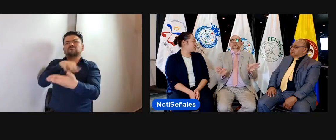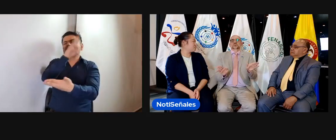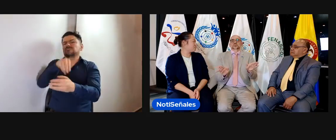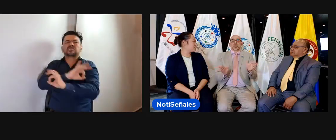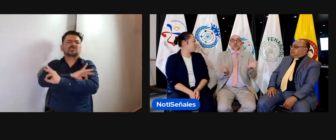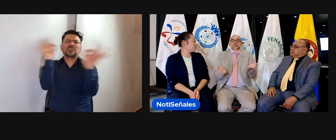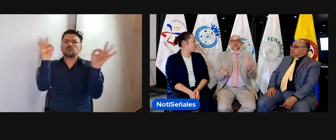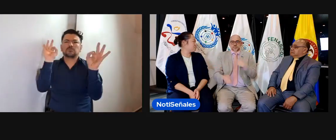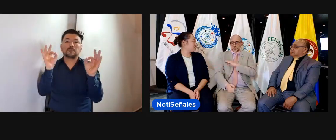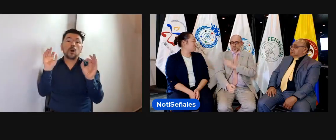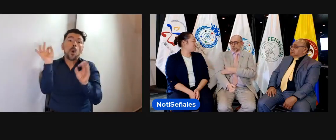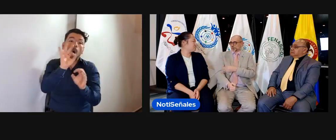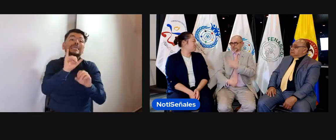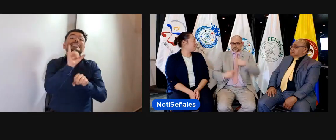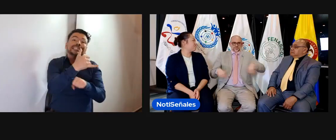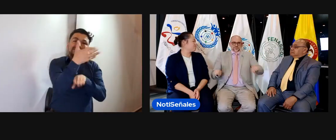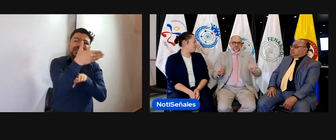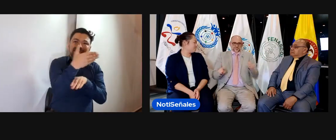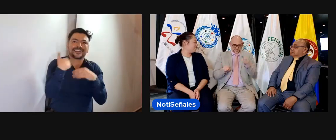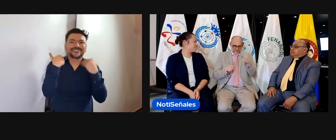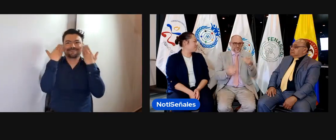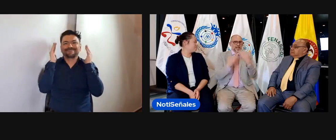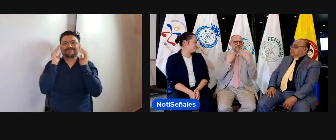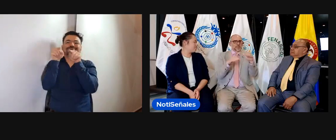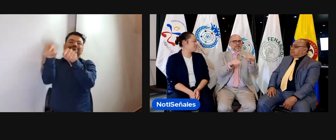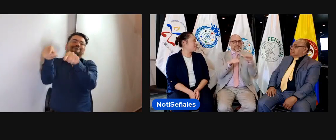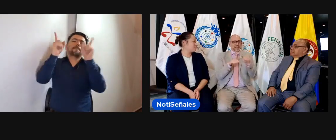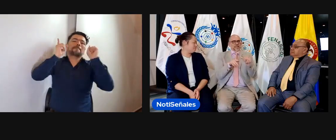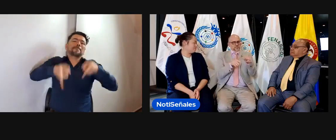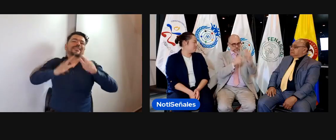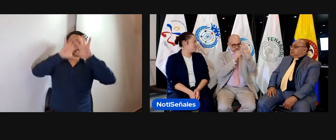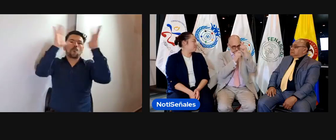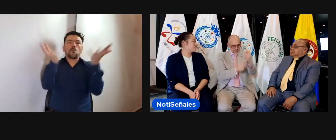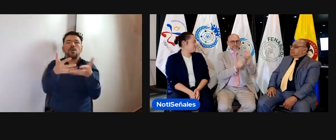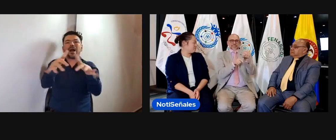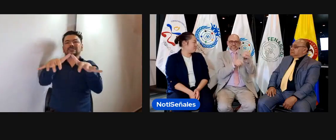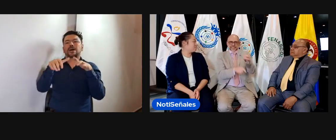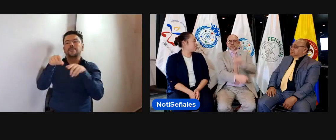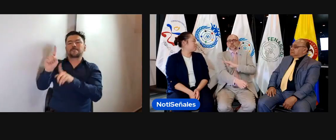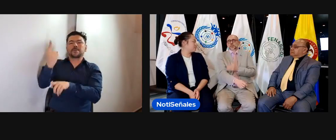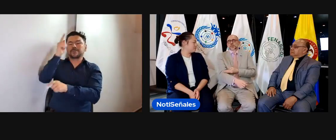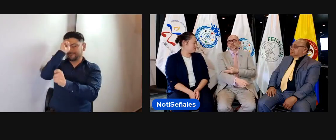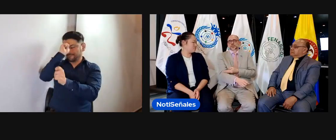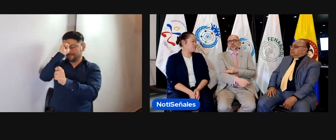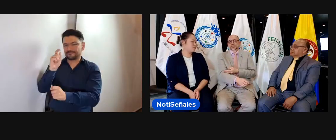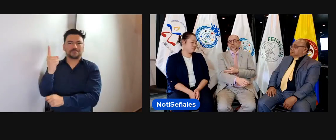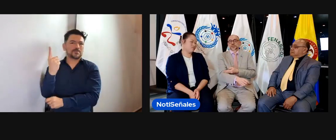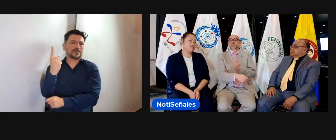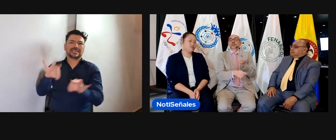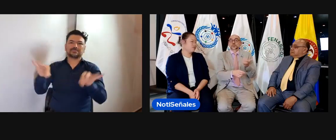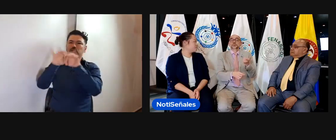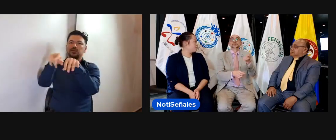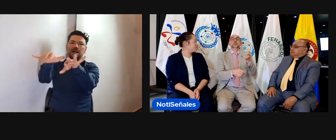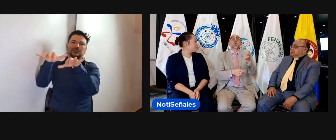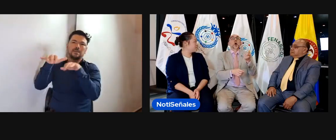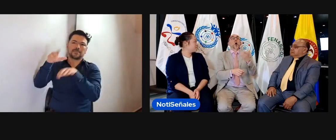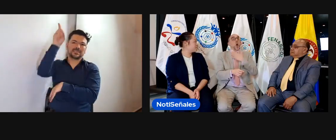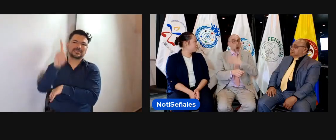pueda también que se diga, no, no necesitamos una bandera de la comunidad sorda, pero eso se hace a partir de la Asamblea de los